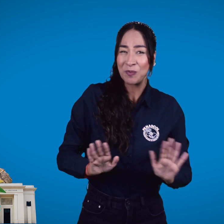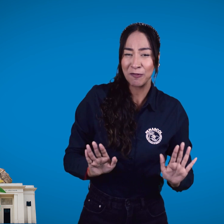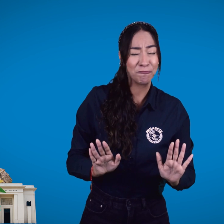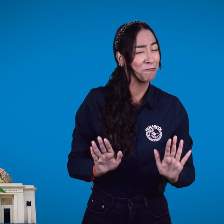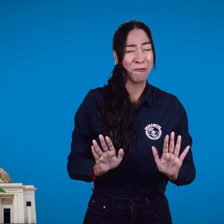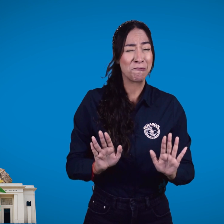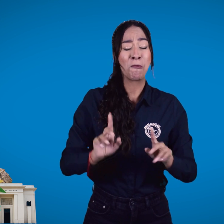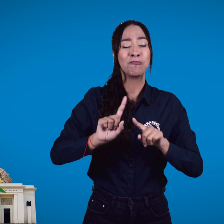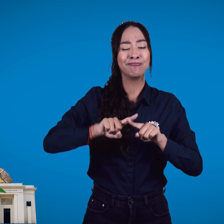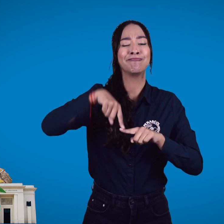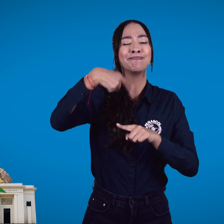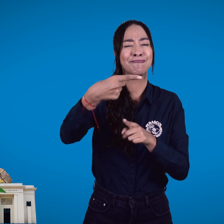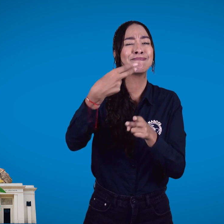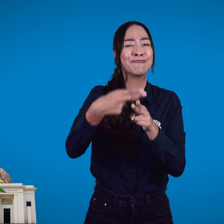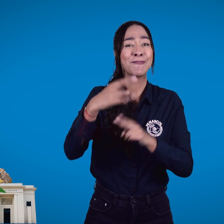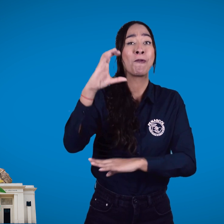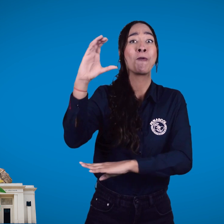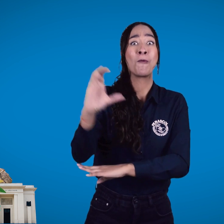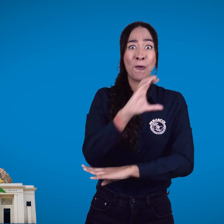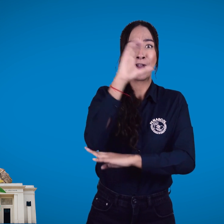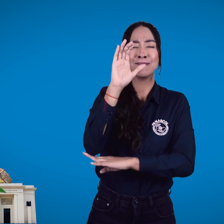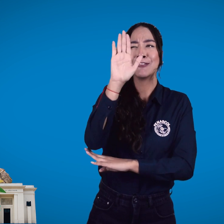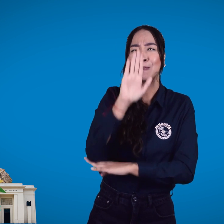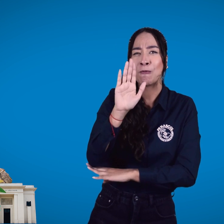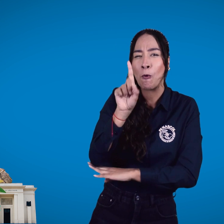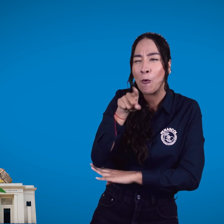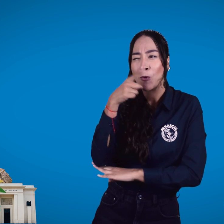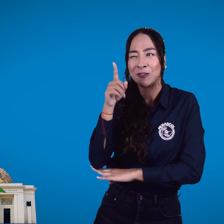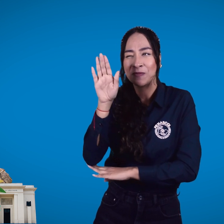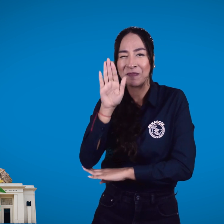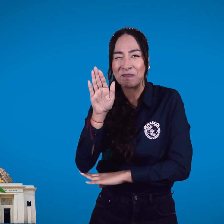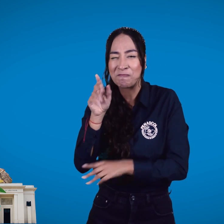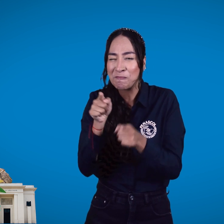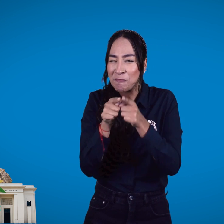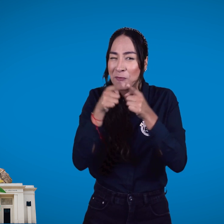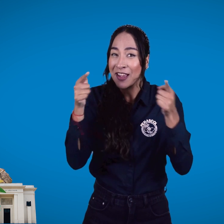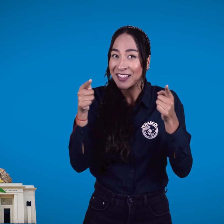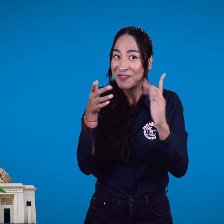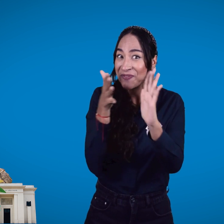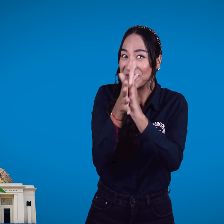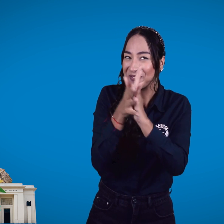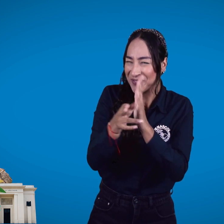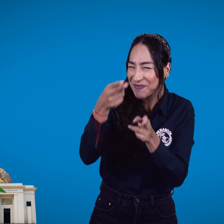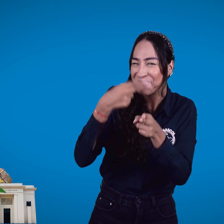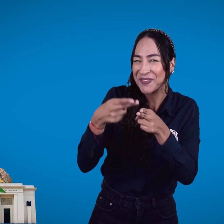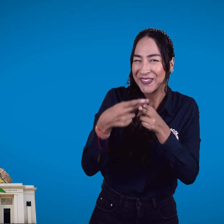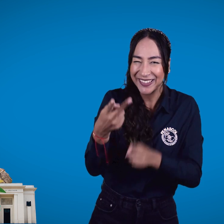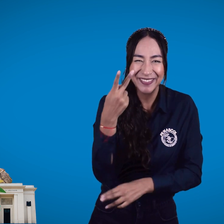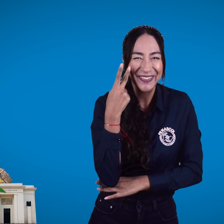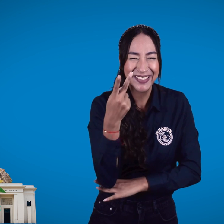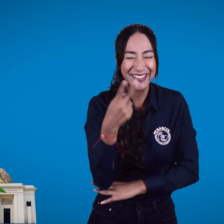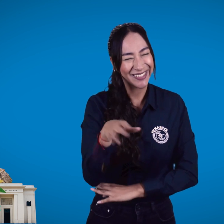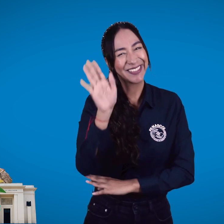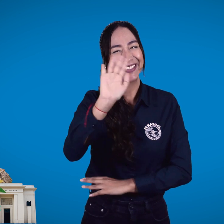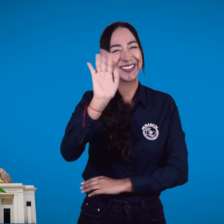no es todo. Pronto les informaremos de otras ciudades que visitaremos y ampliaremos información. Hasta pronto.